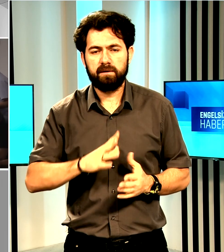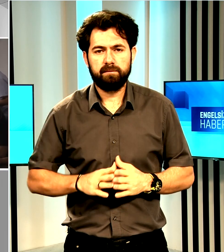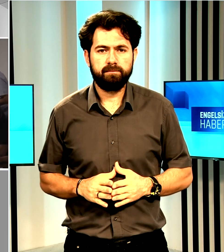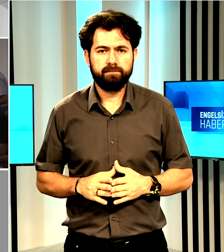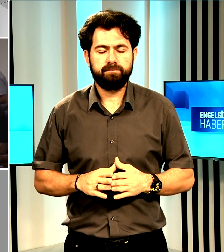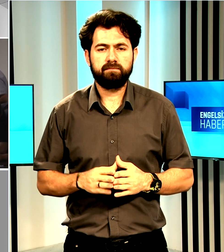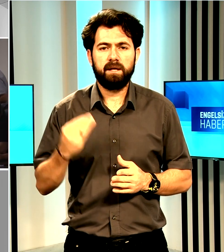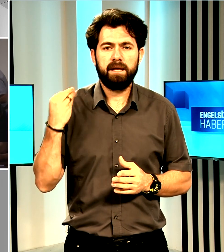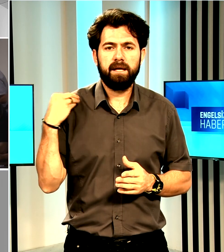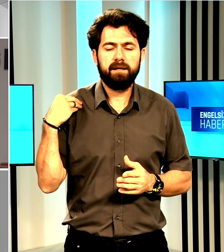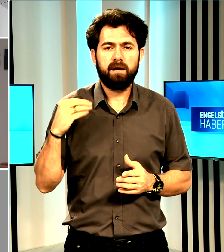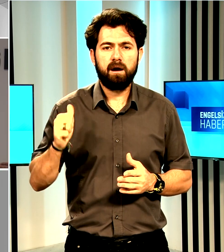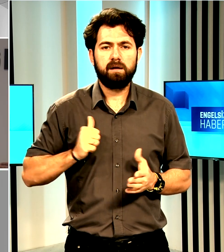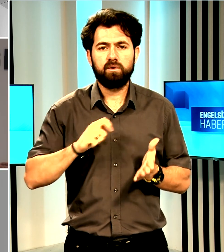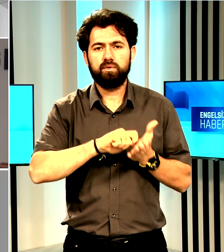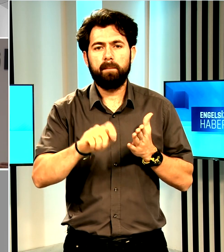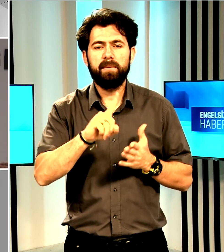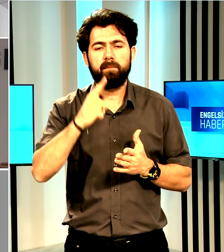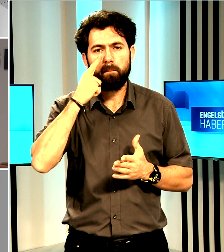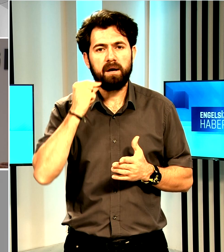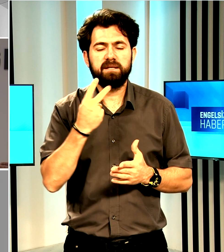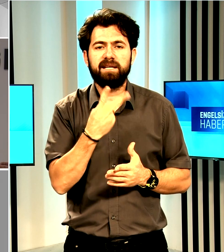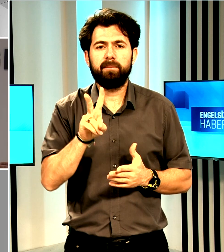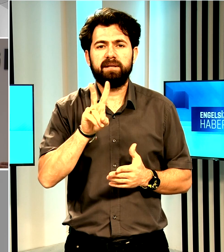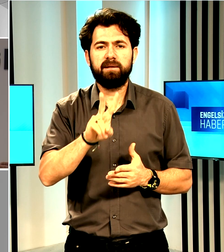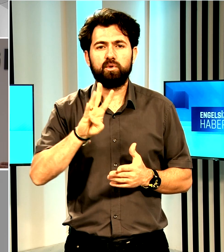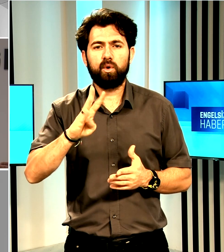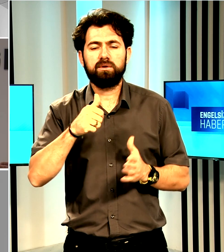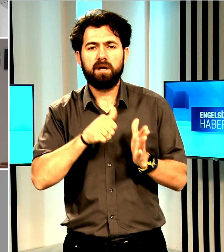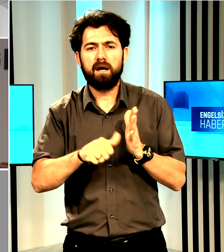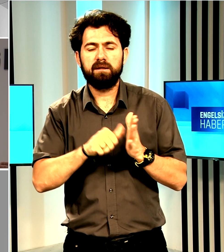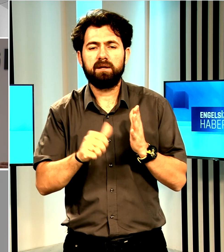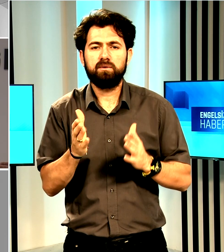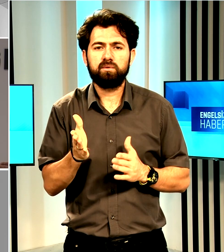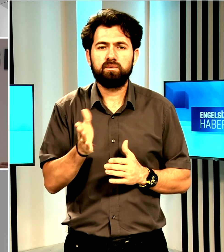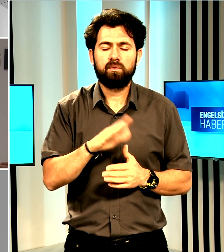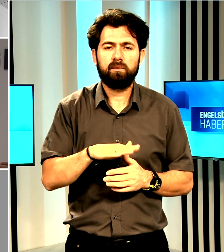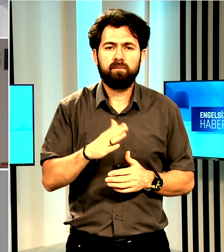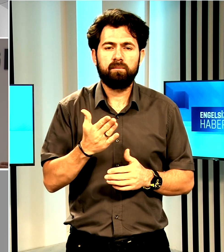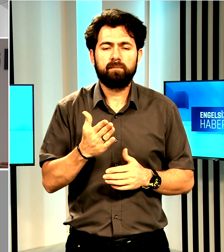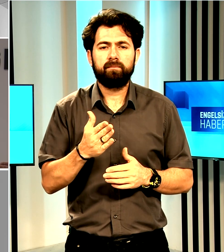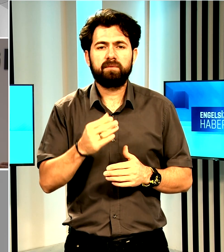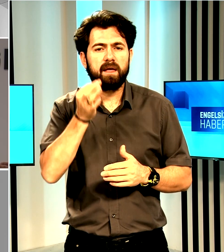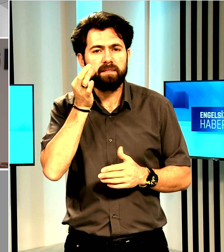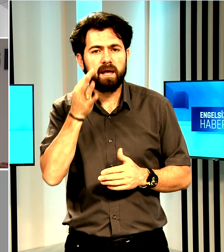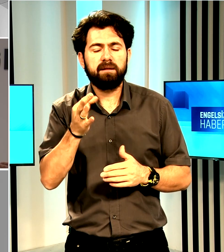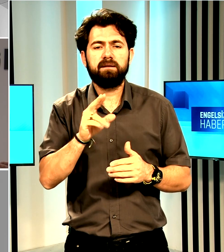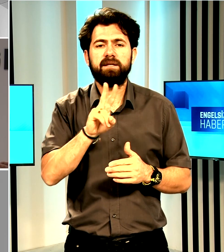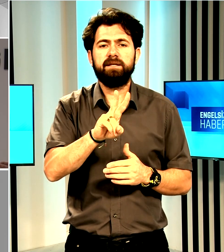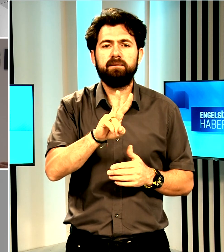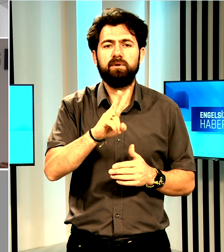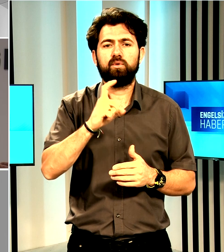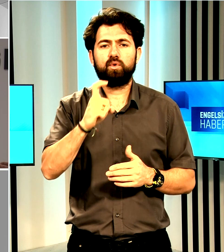Yeni asgari ücret 1 Mayıs 2024 tarihinden itibaren net 29